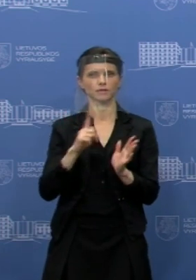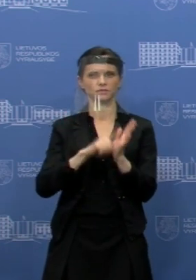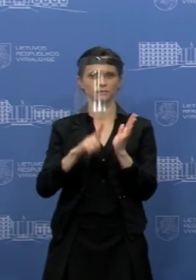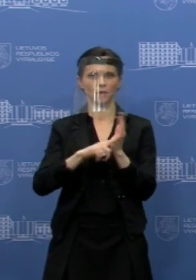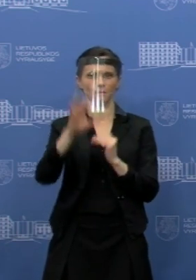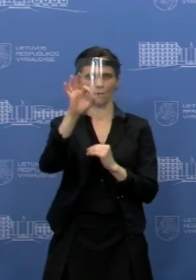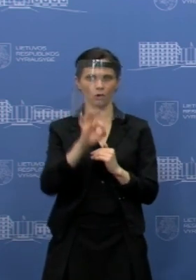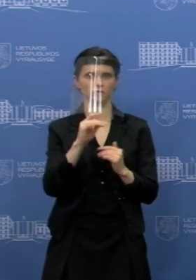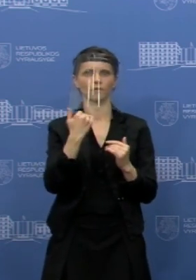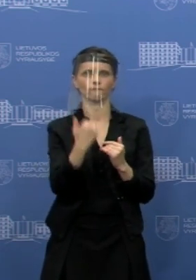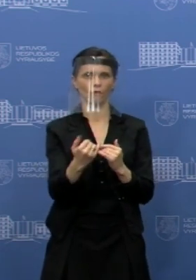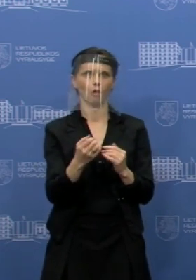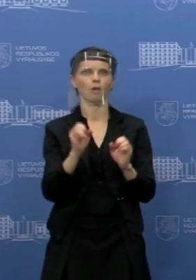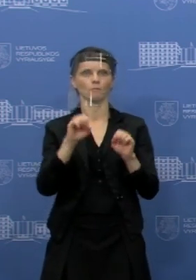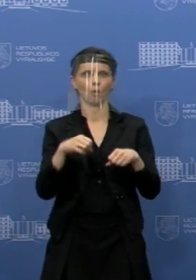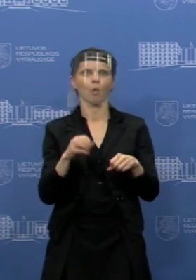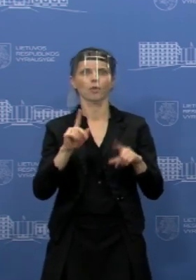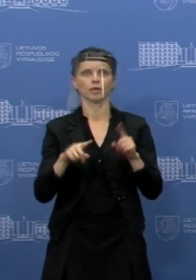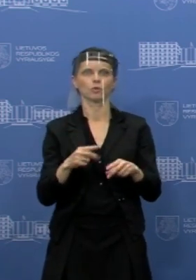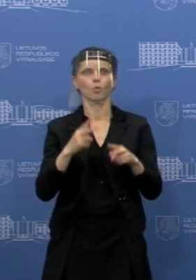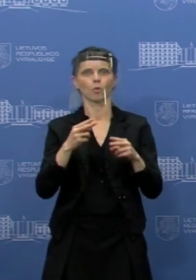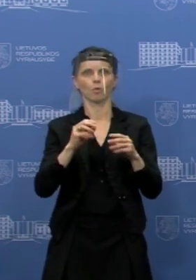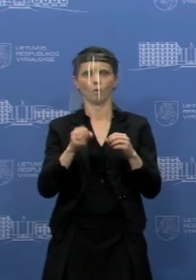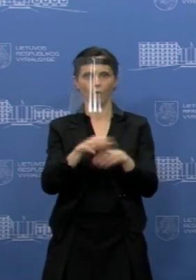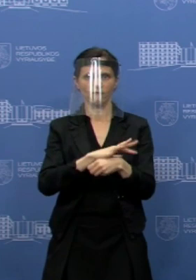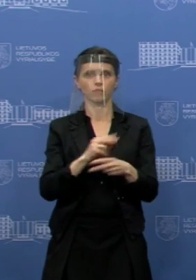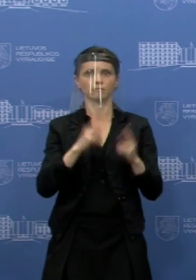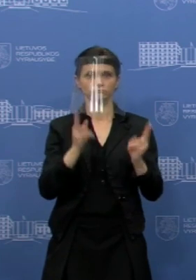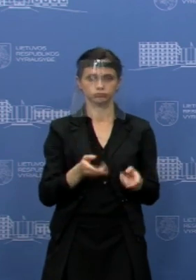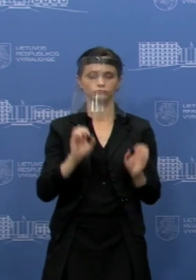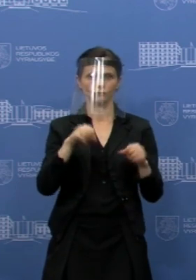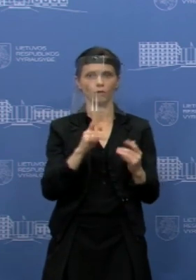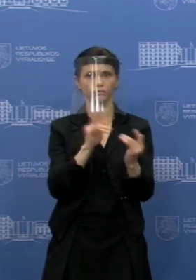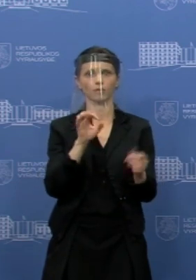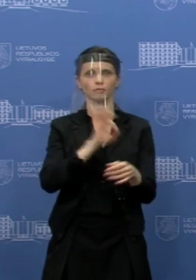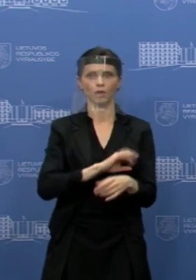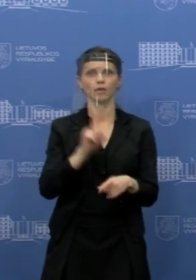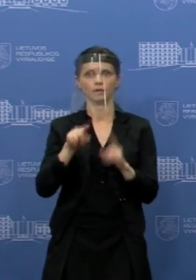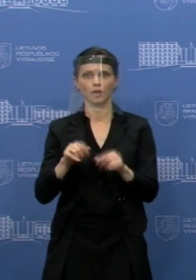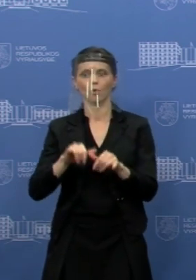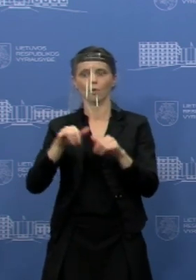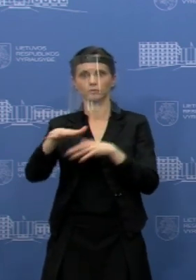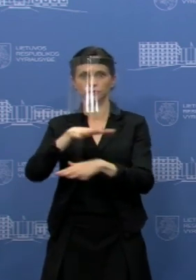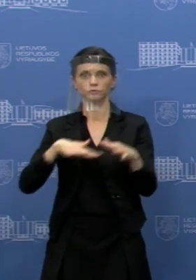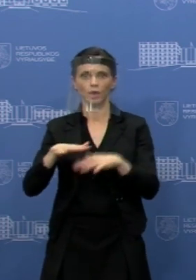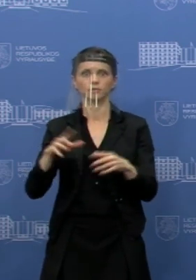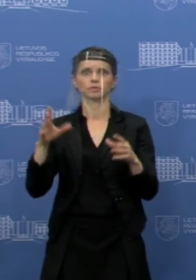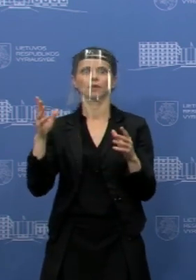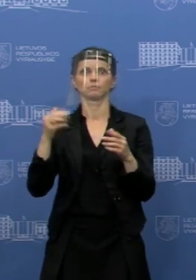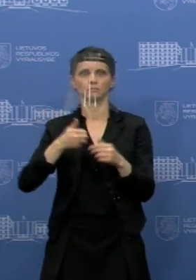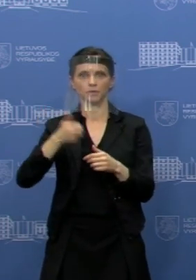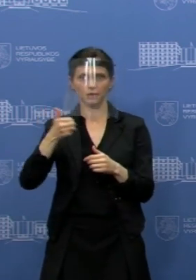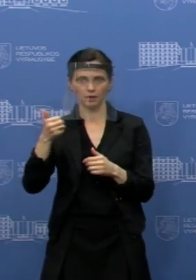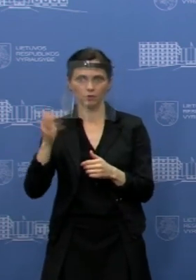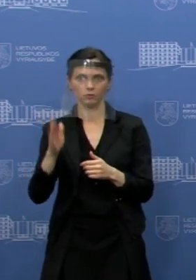procentų. Tai kai seikato sistema grįši normalų režimą ir jeigu plitimas sustos ir pradės mažėti, tada bus